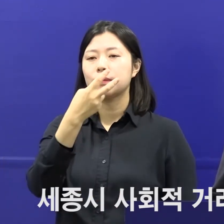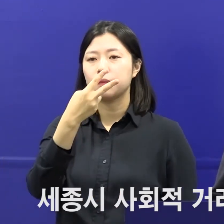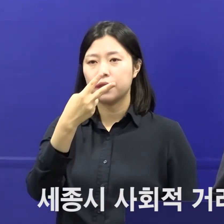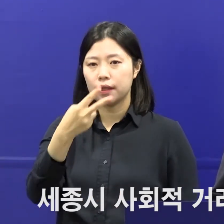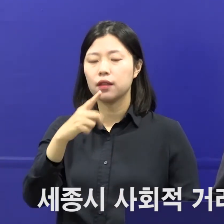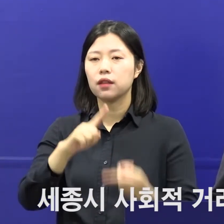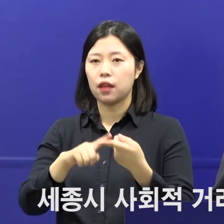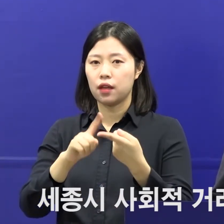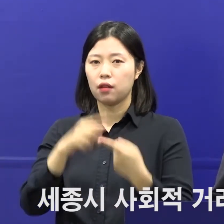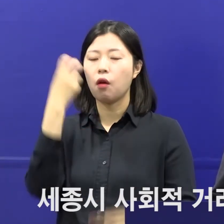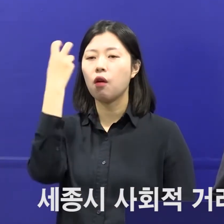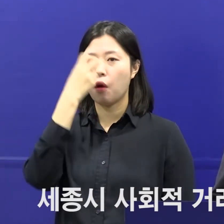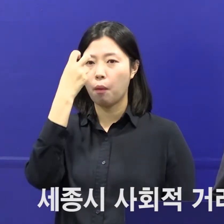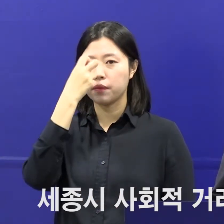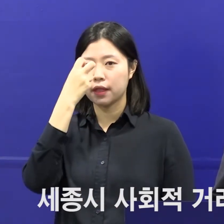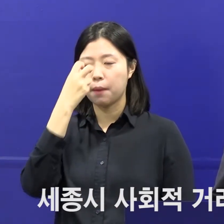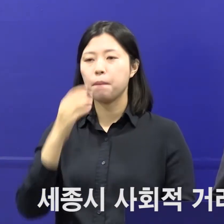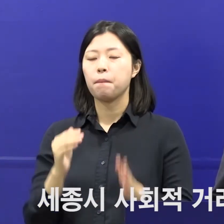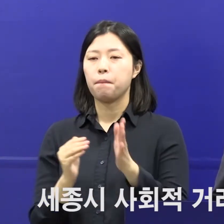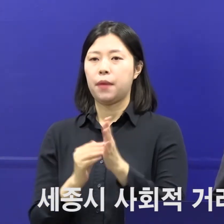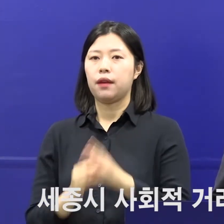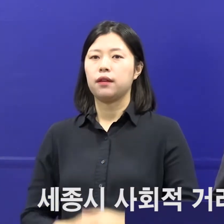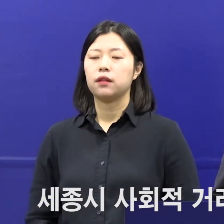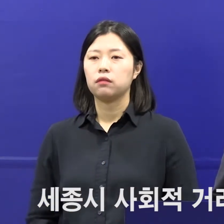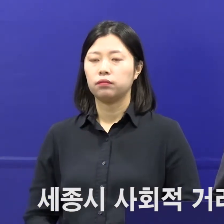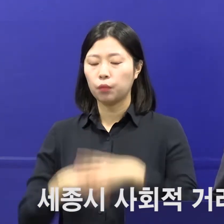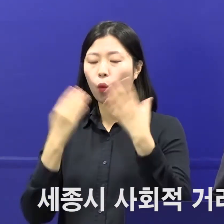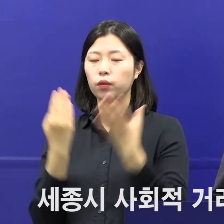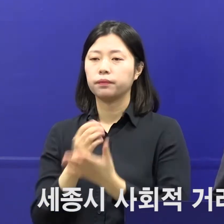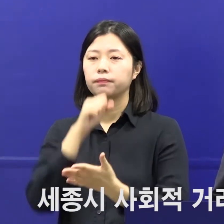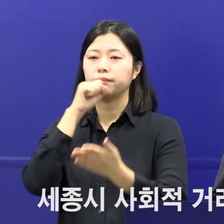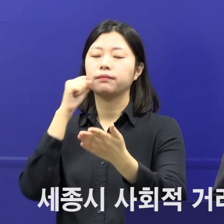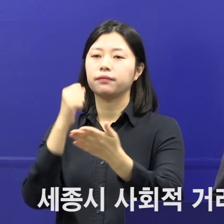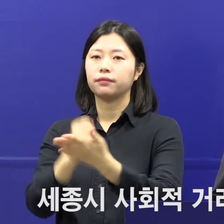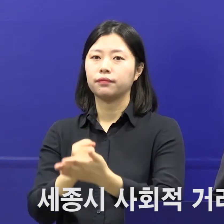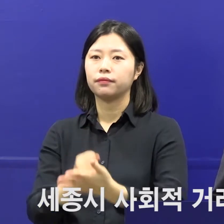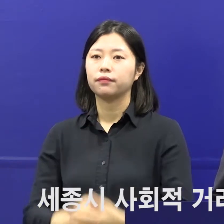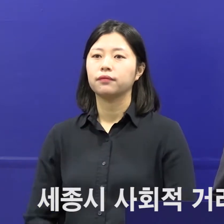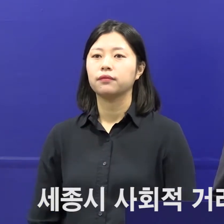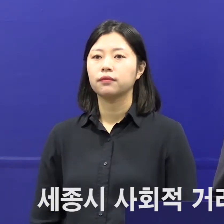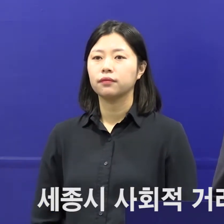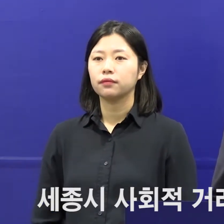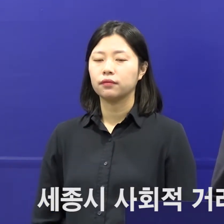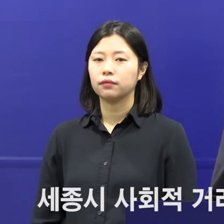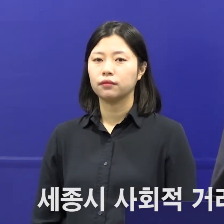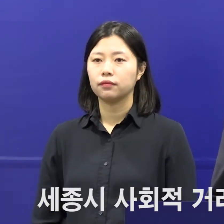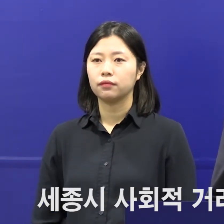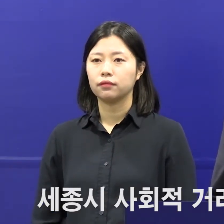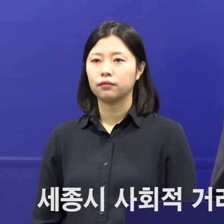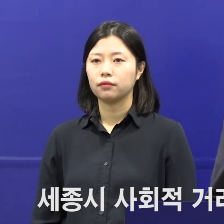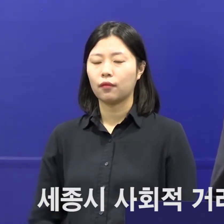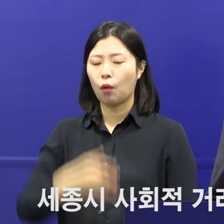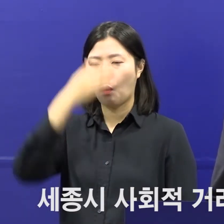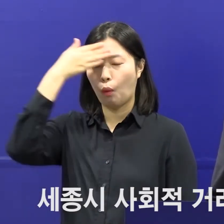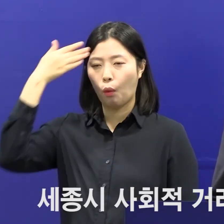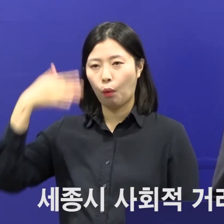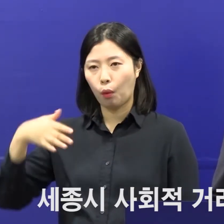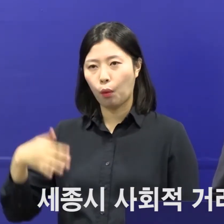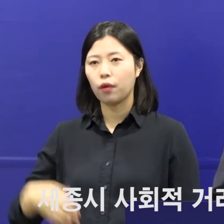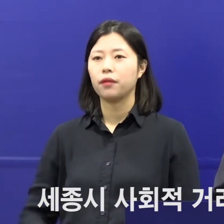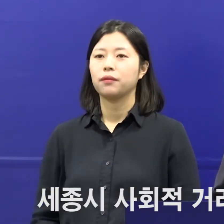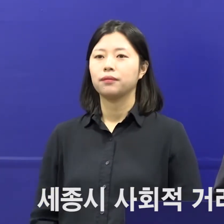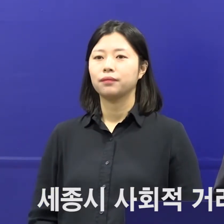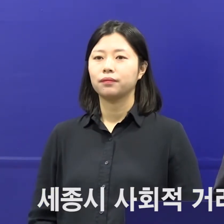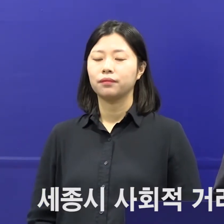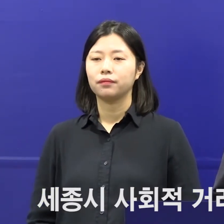진단검사를 실시한 결과 저는 음성으로 확인되었습니다. 매우 다행스러운 일이 아닐 수 없습니다.